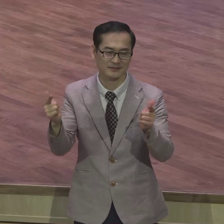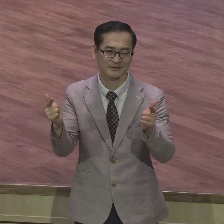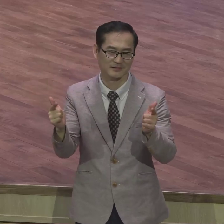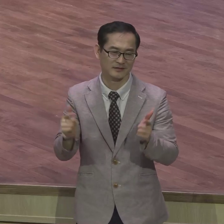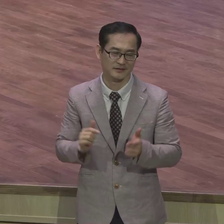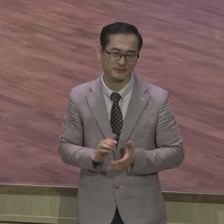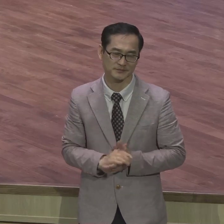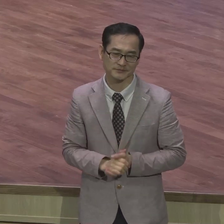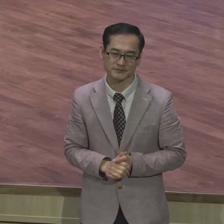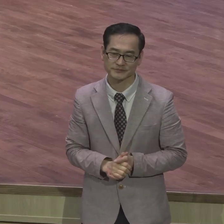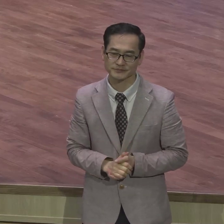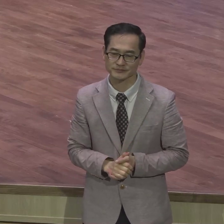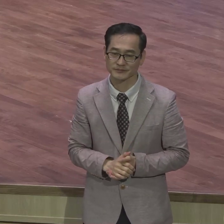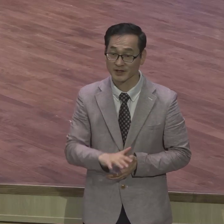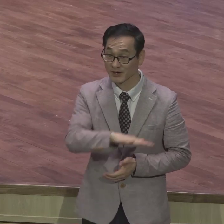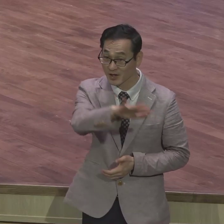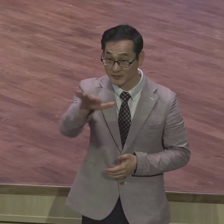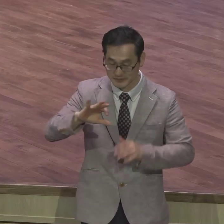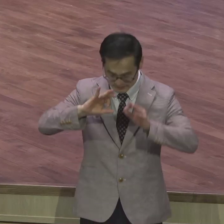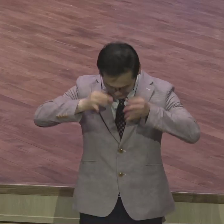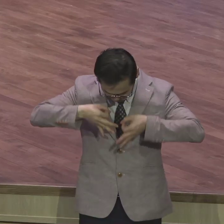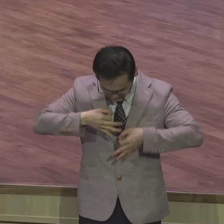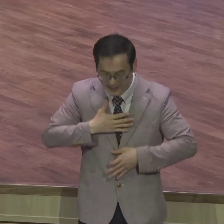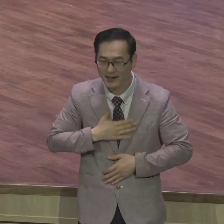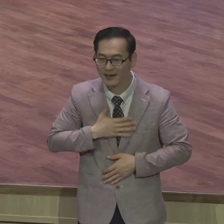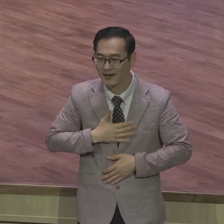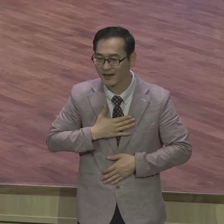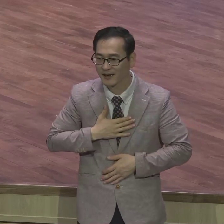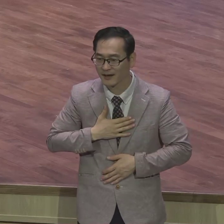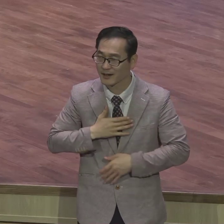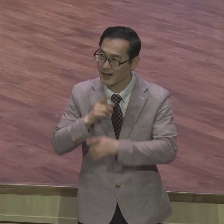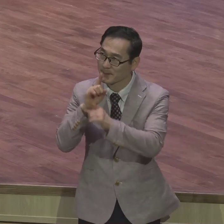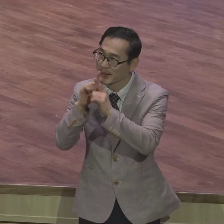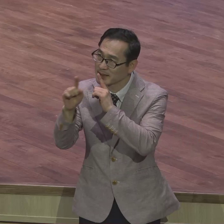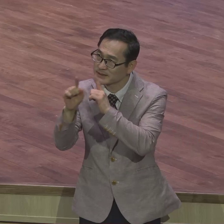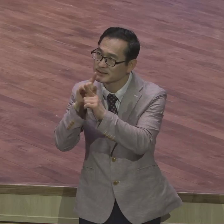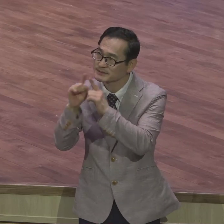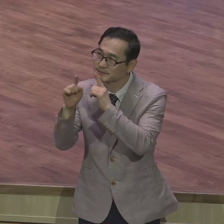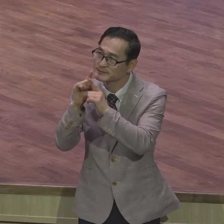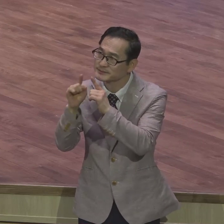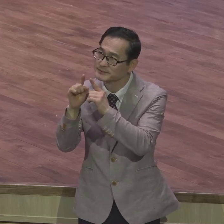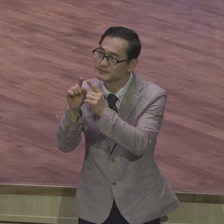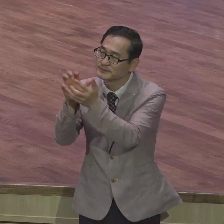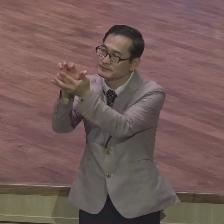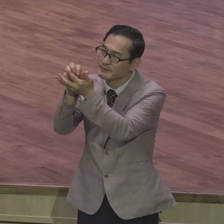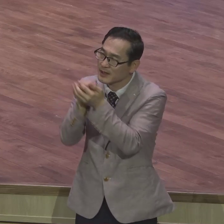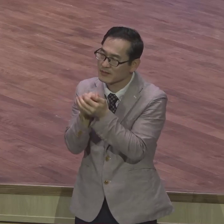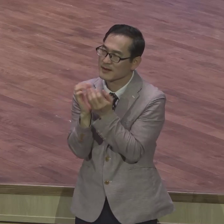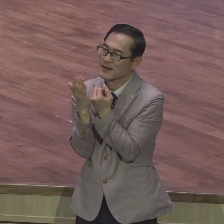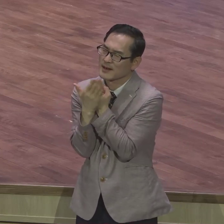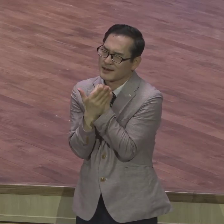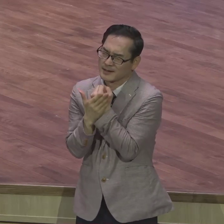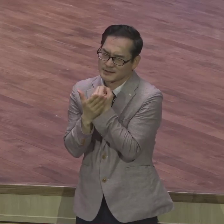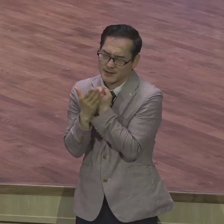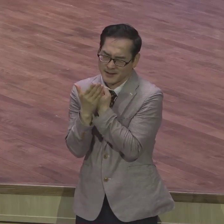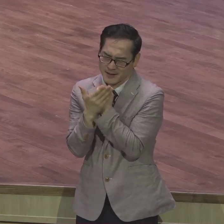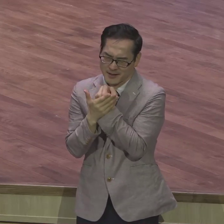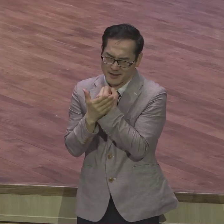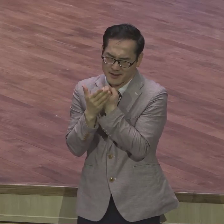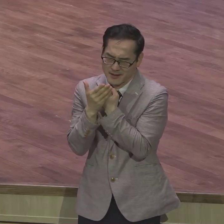여러분 여러분 스스로는 잘 알 거예요 말씀이 말씀이 송이 끌보다 달고 그 말씀이 내게 힘이